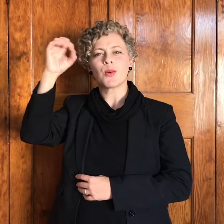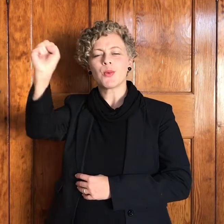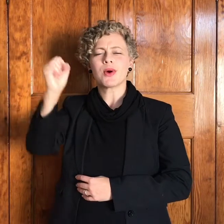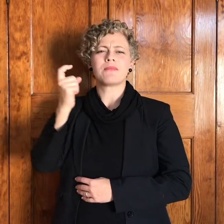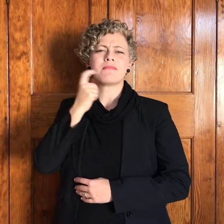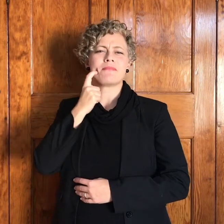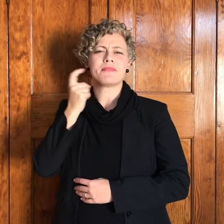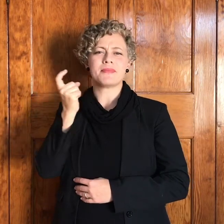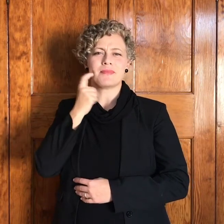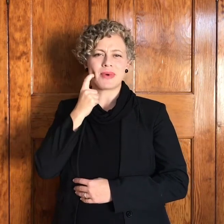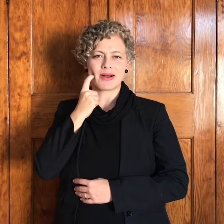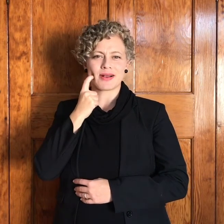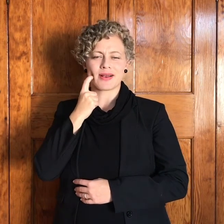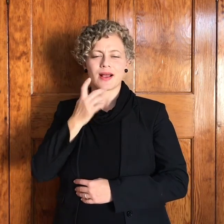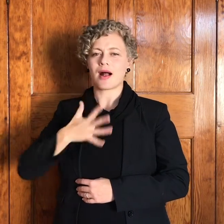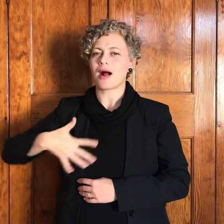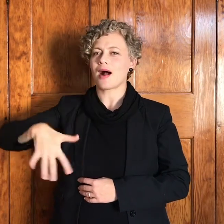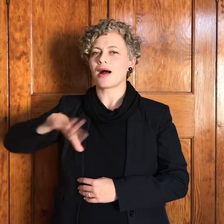is half in plek dit maak sin